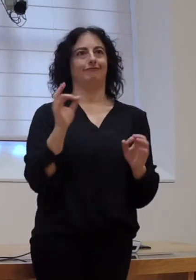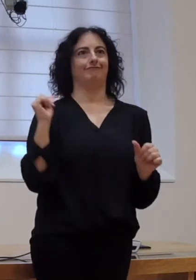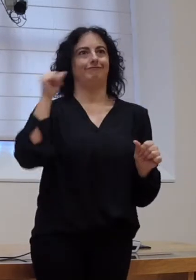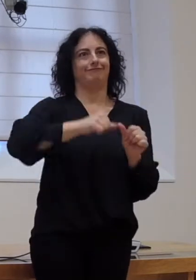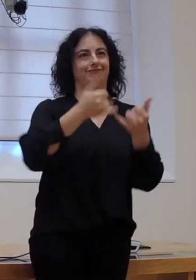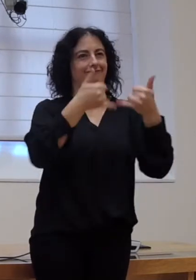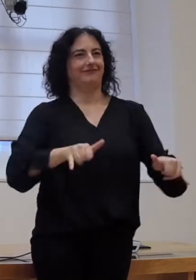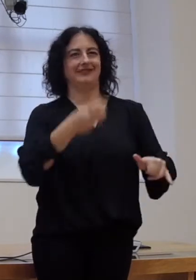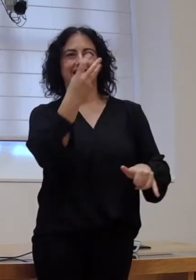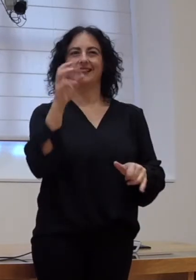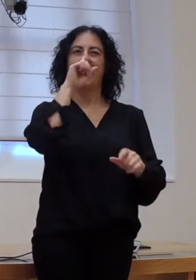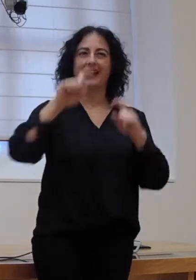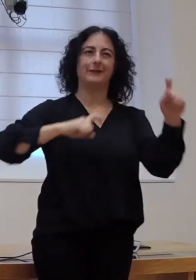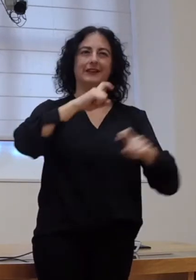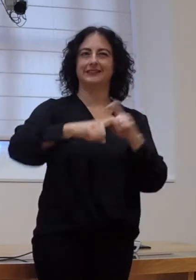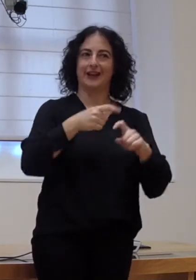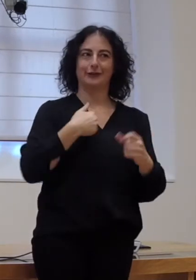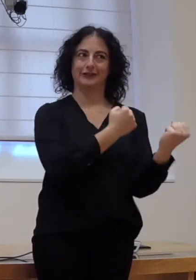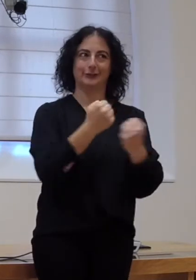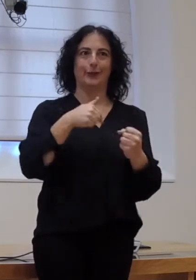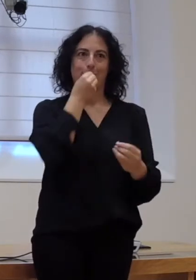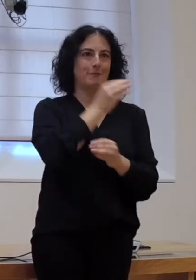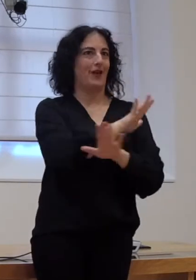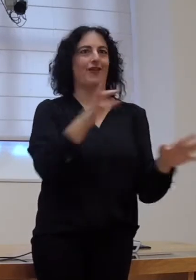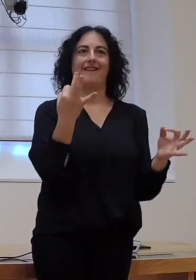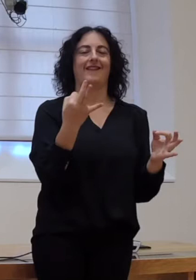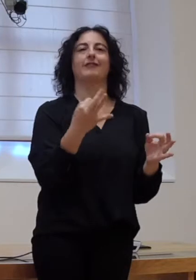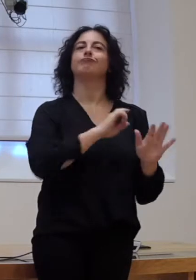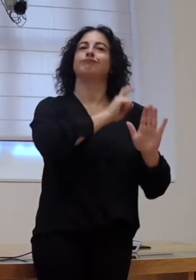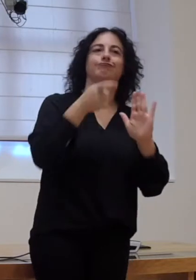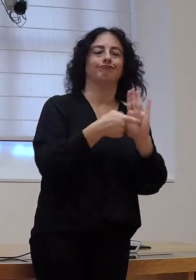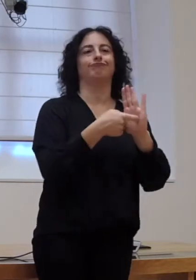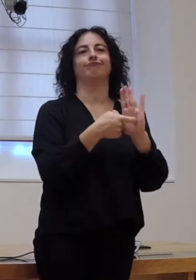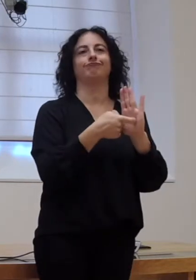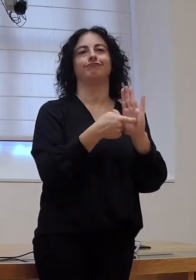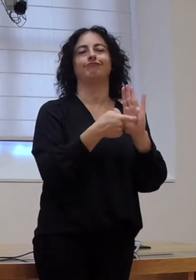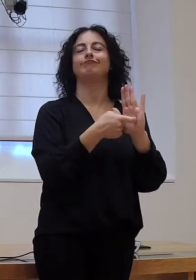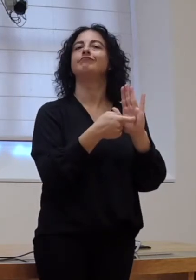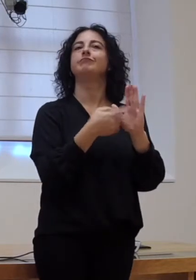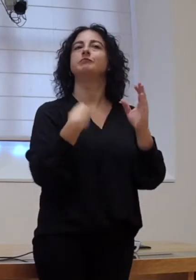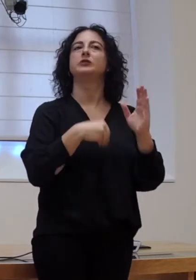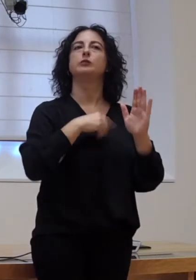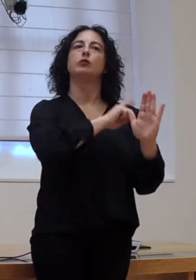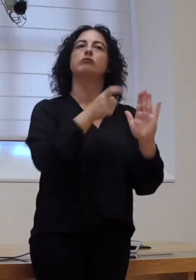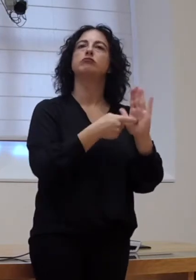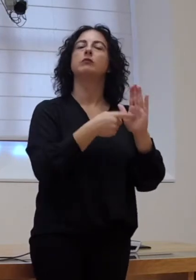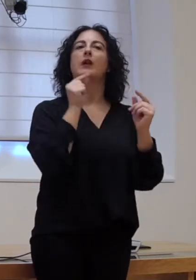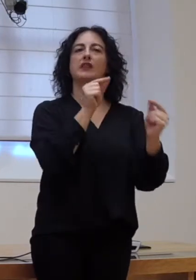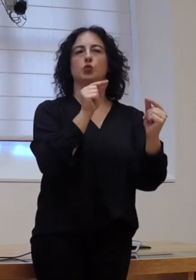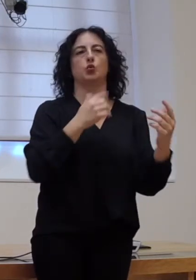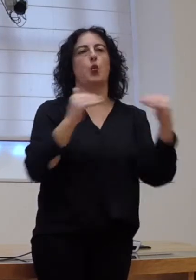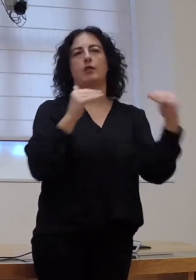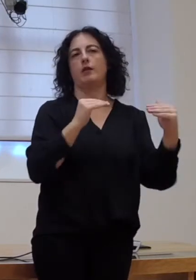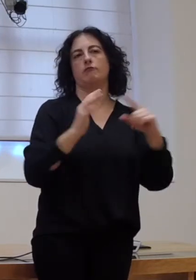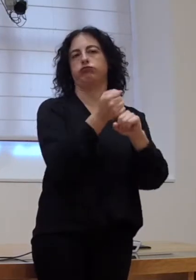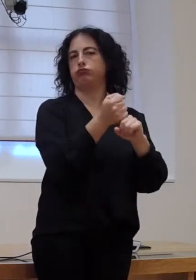conmemoración do 30 aniversario desta institución que a súa plena incorporación ao discurso de igualdade